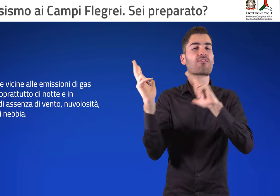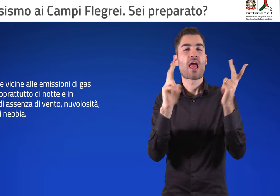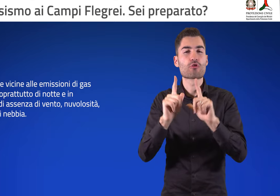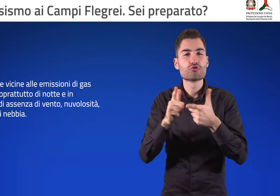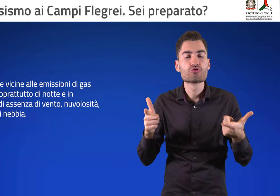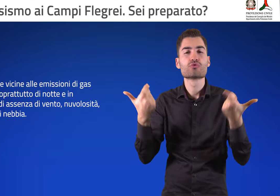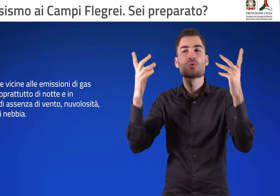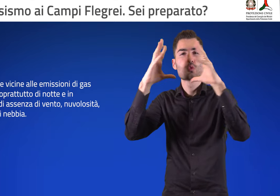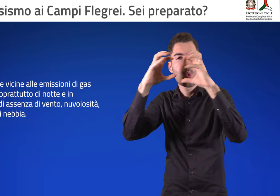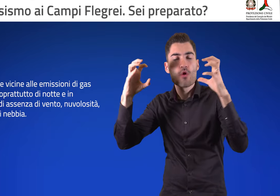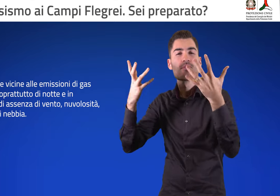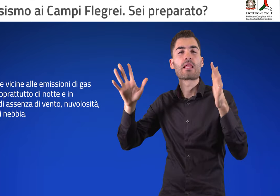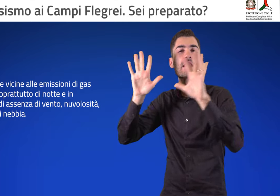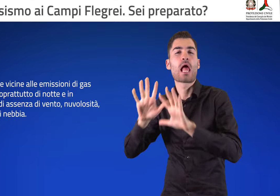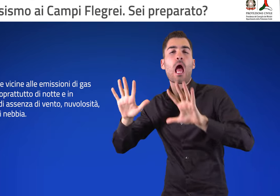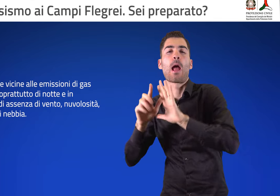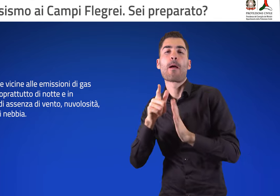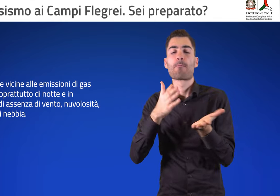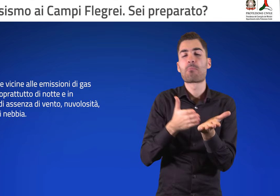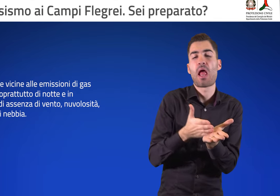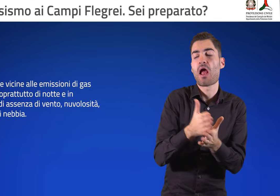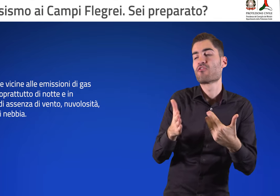nuvolosità, presenza di nebbia.